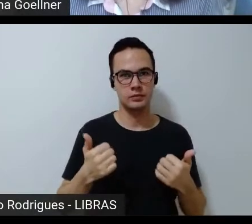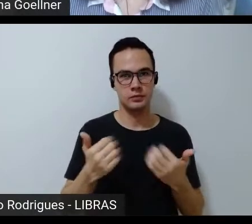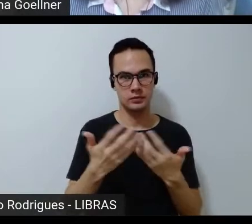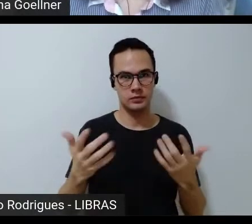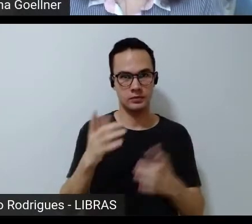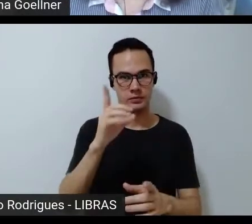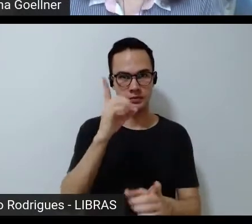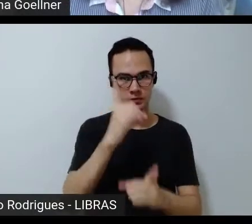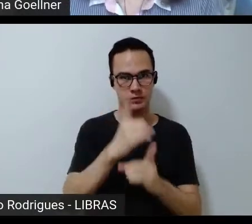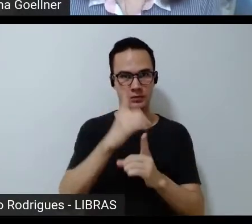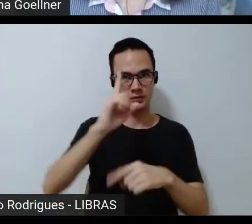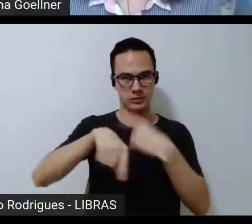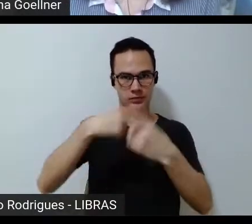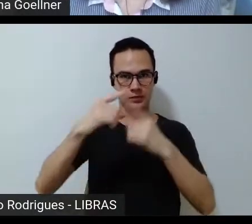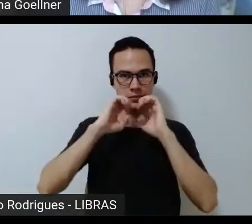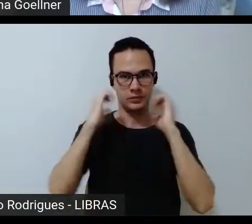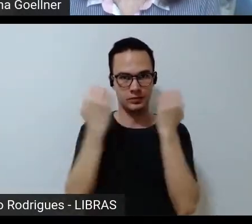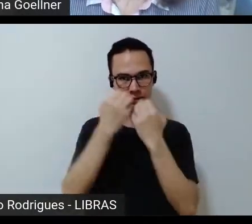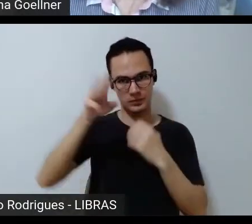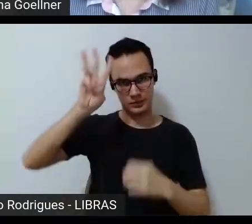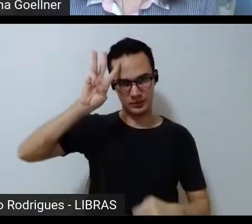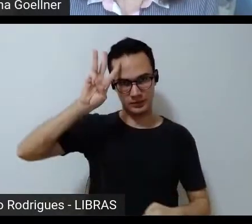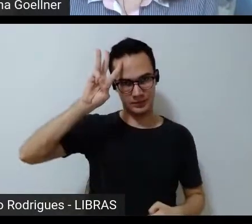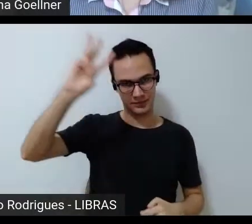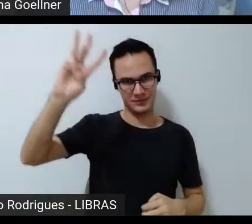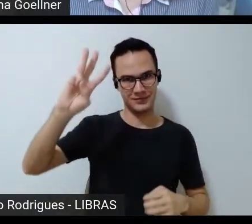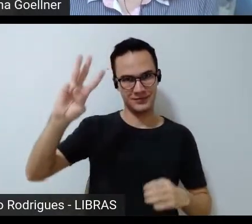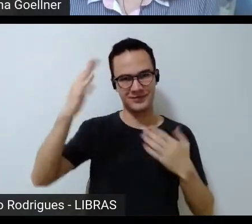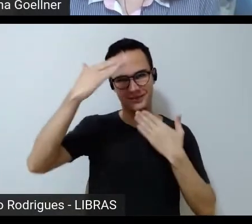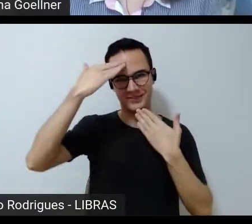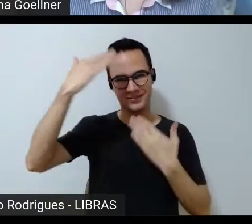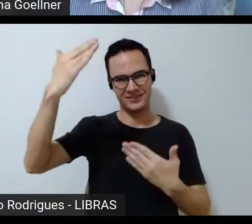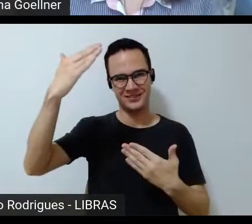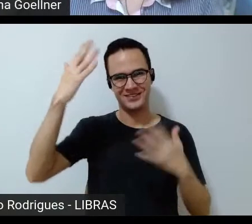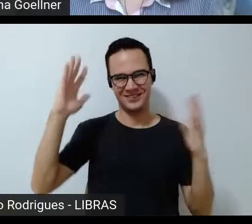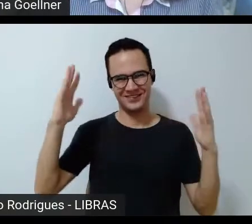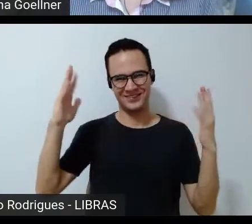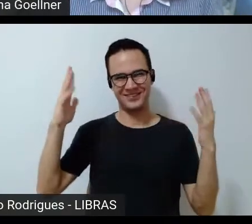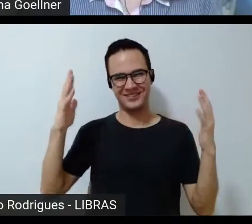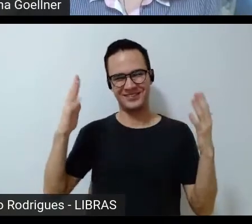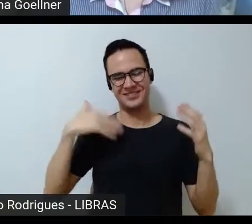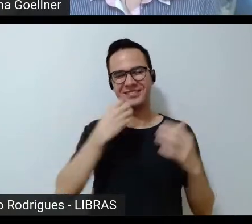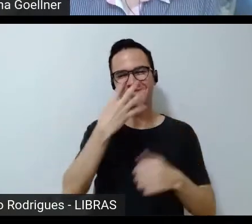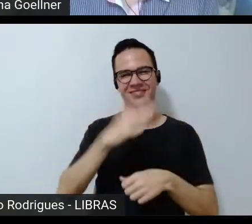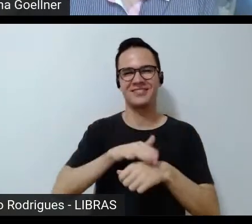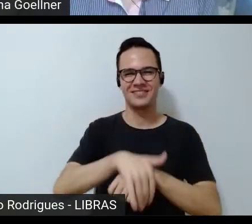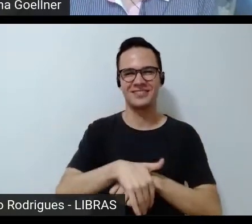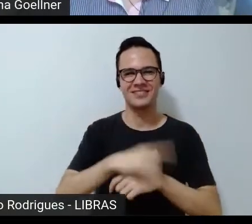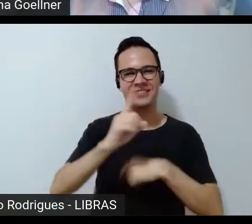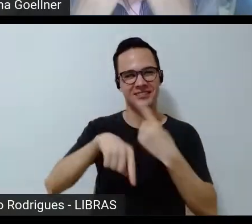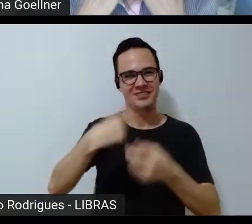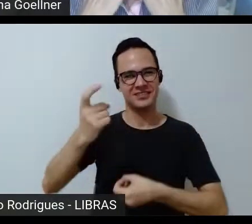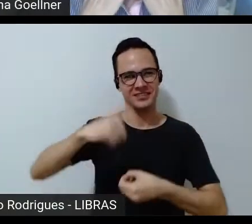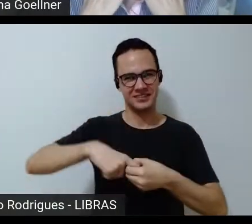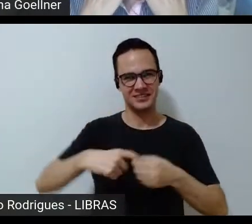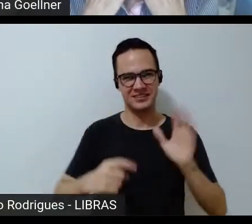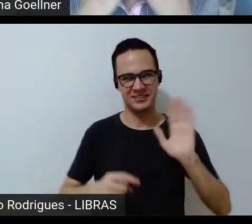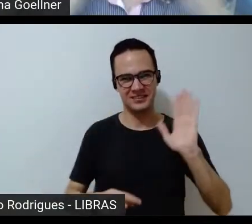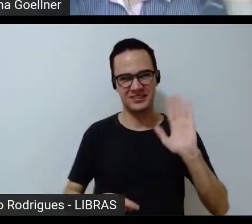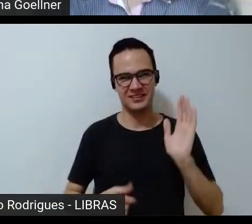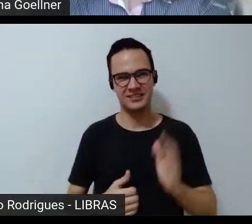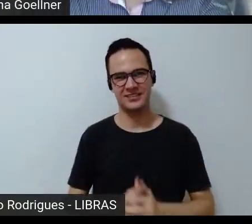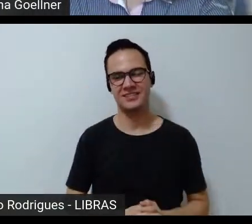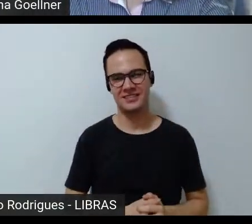na próxima terça-feira muito obrigada boa noite fiquem bem e voltemos na próxima sexta tchau